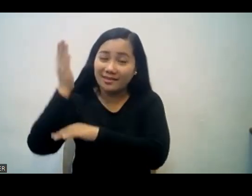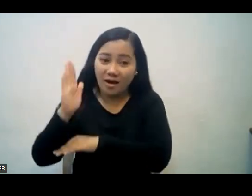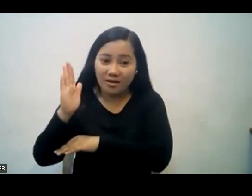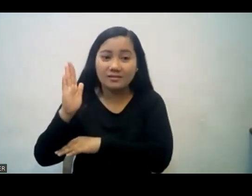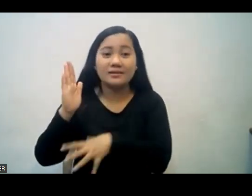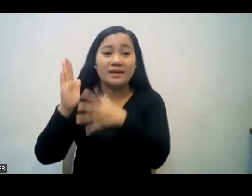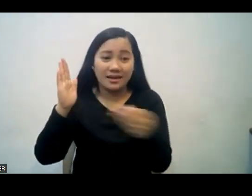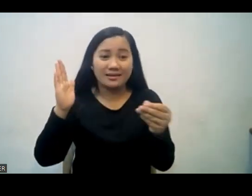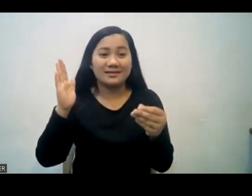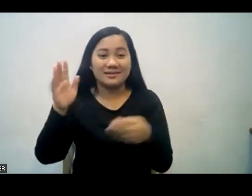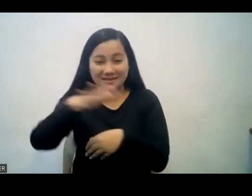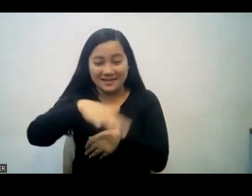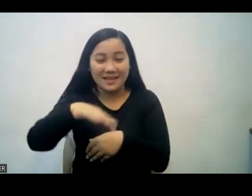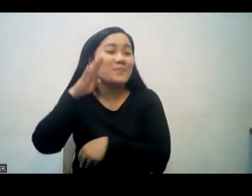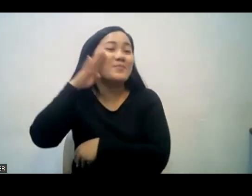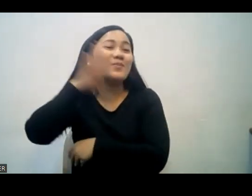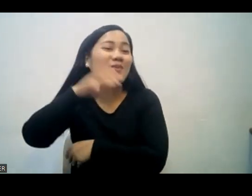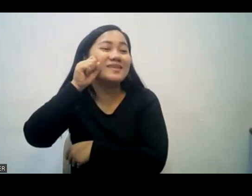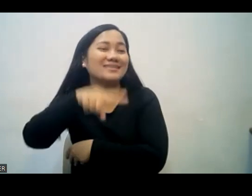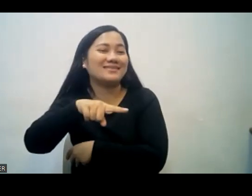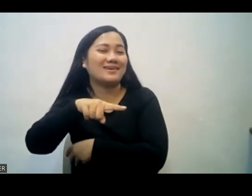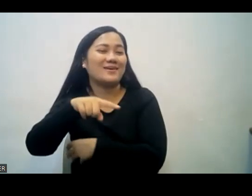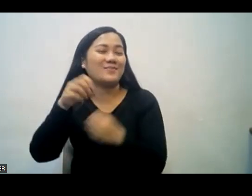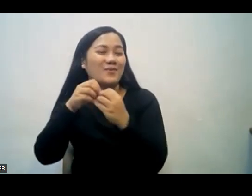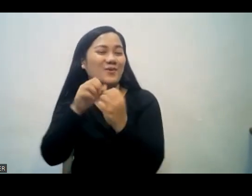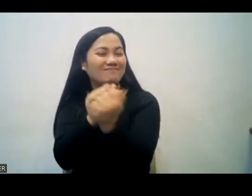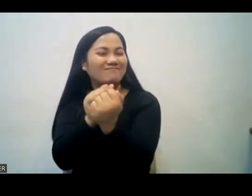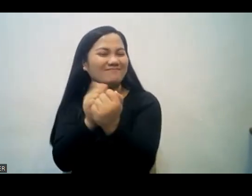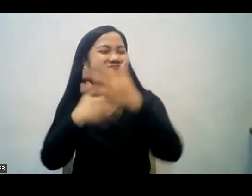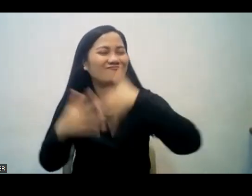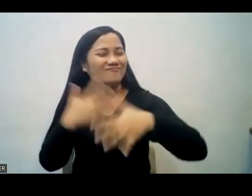ay nagnanais na magkaroon ng fellowship sa Diyos at sa mga kapatiran.